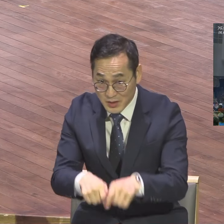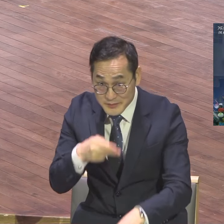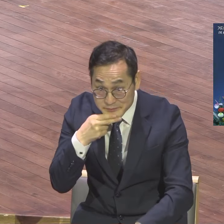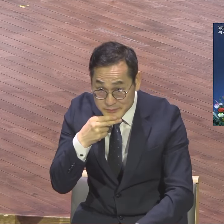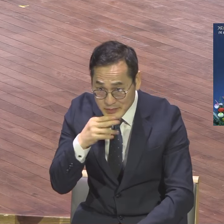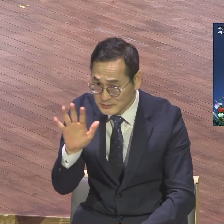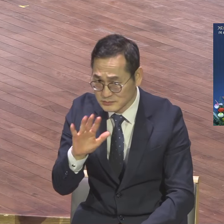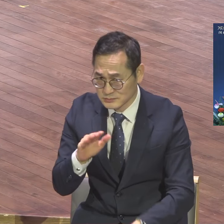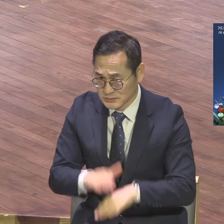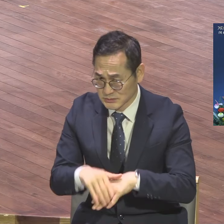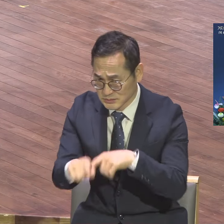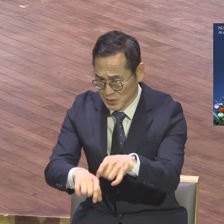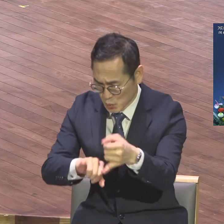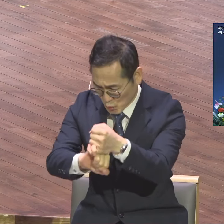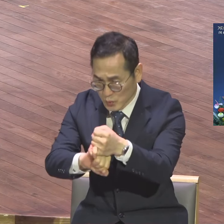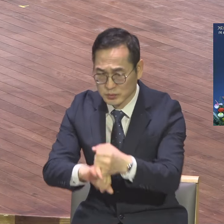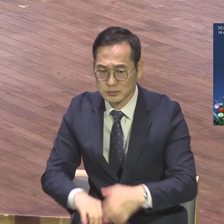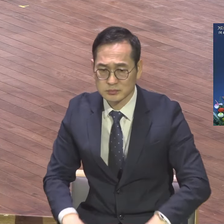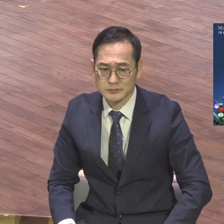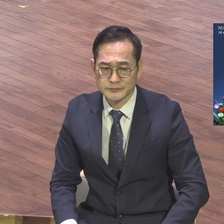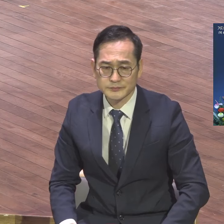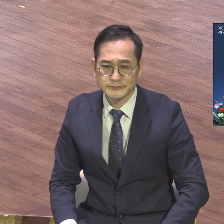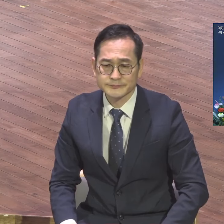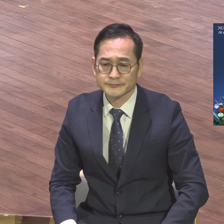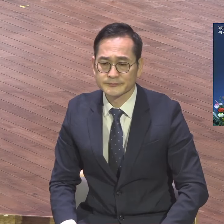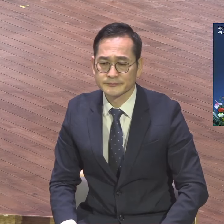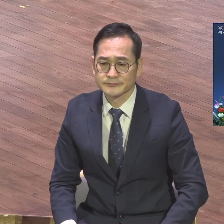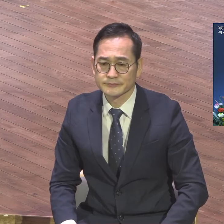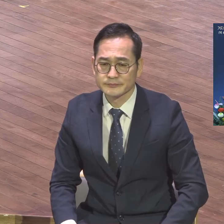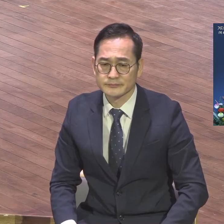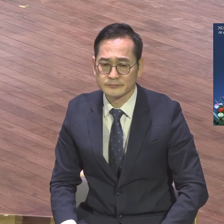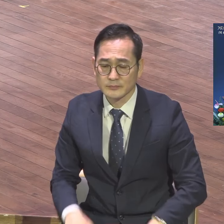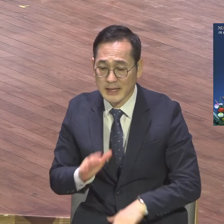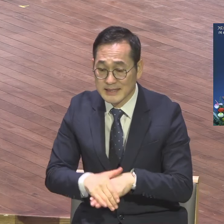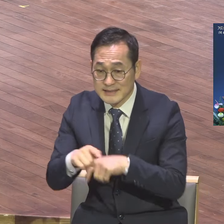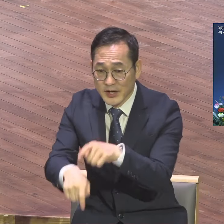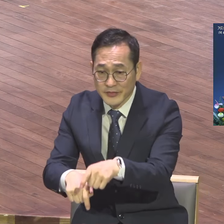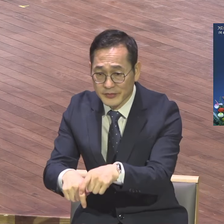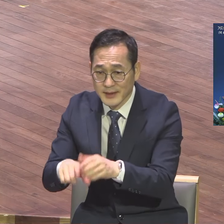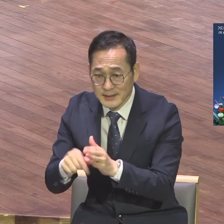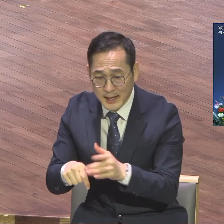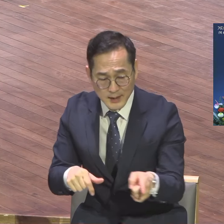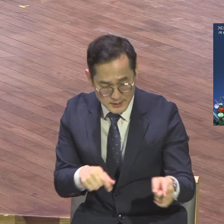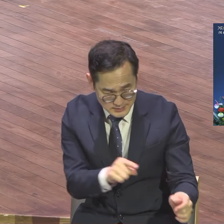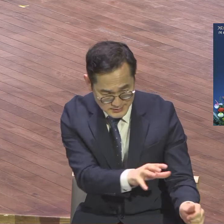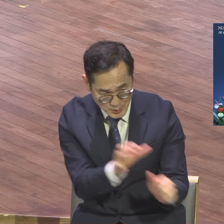누구를 통해 실행하느냐. 하나님을 믿고 말씀을 믿는 자를 통해서 실행하신다.